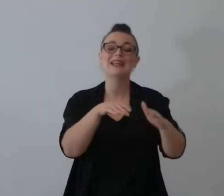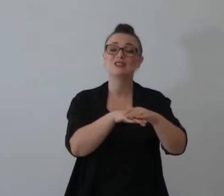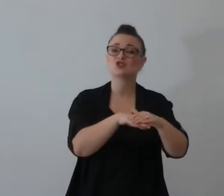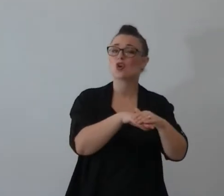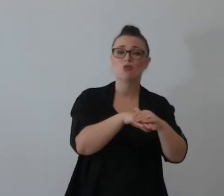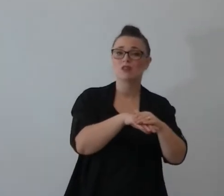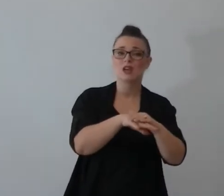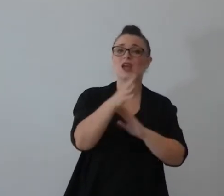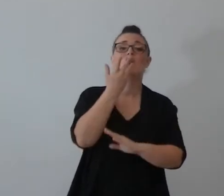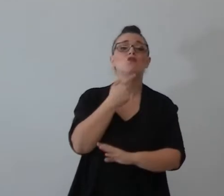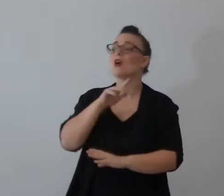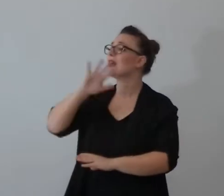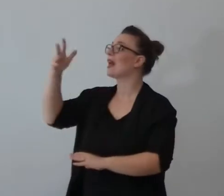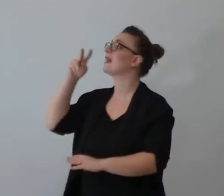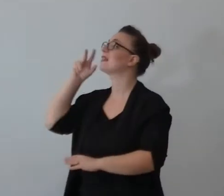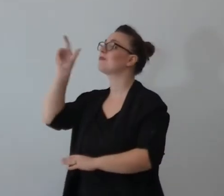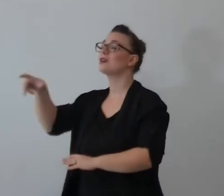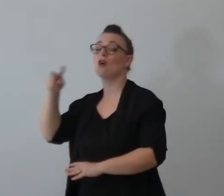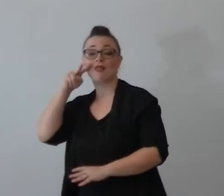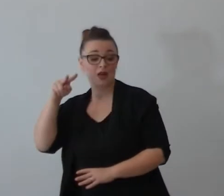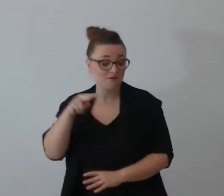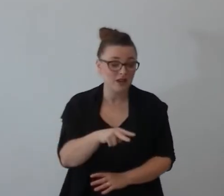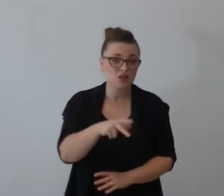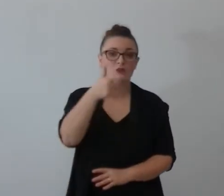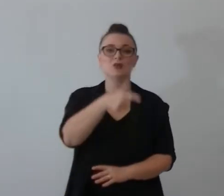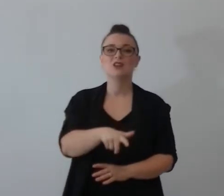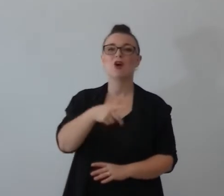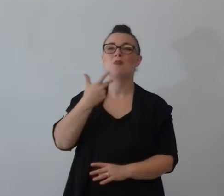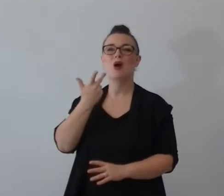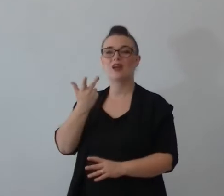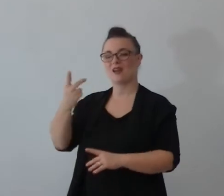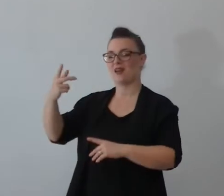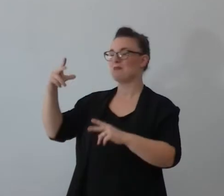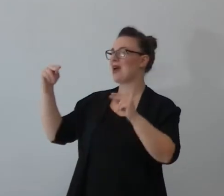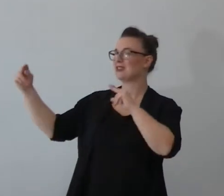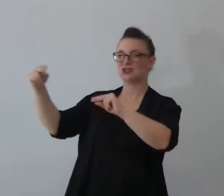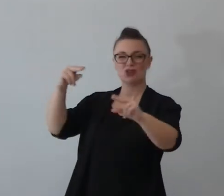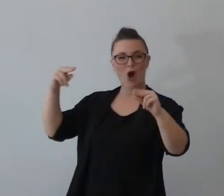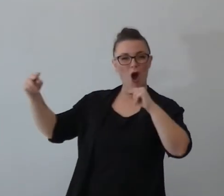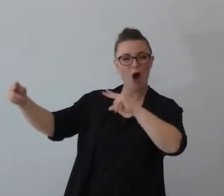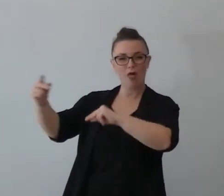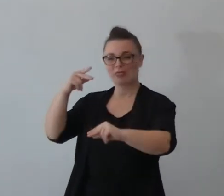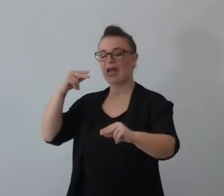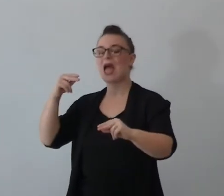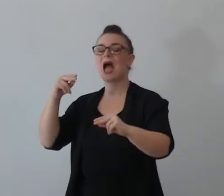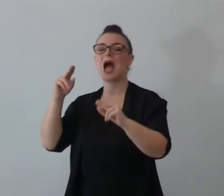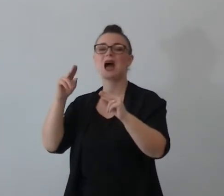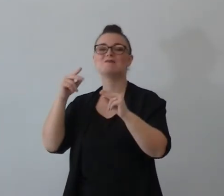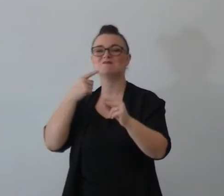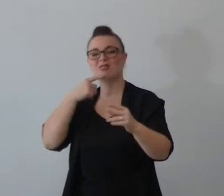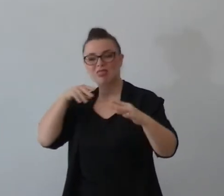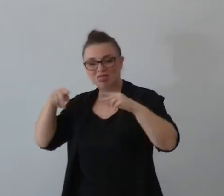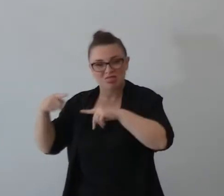la maldicenza spesso distrugge più dell'altro reale perché cosa è successo tra loro di Koaz